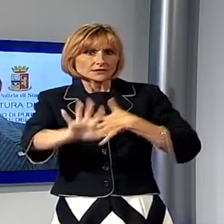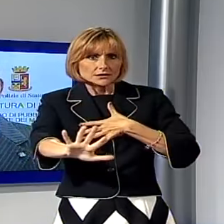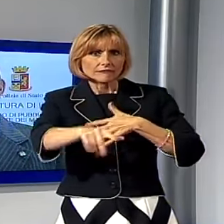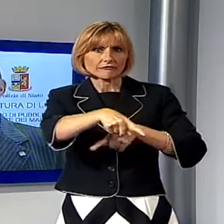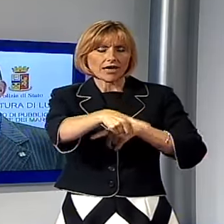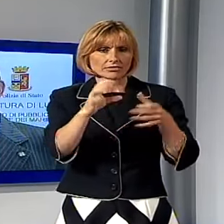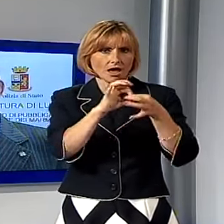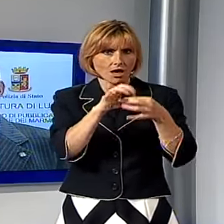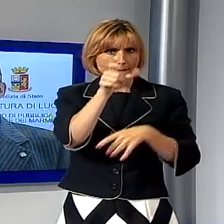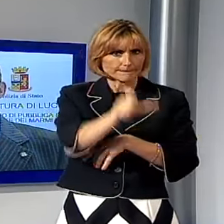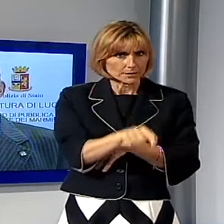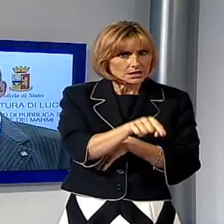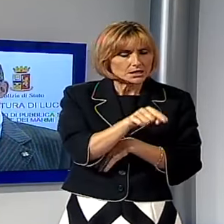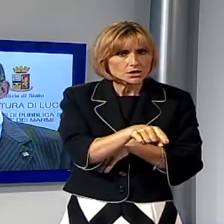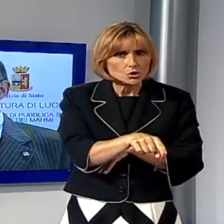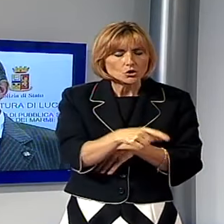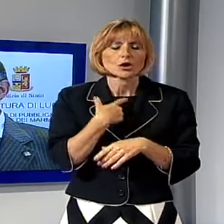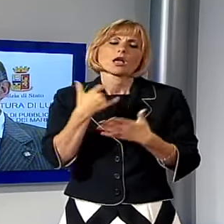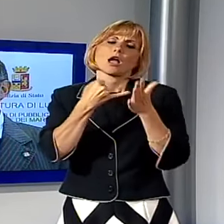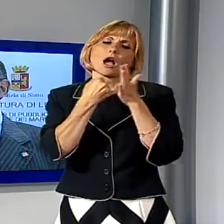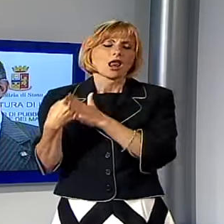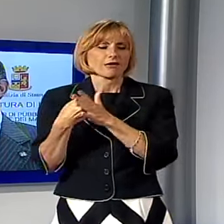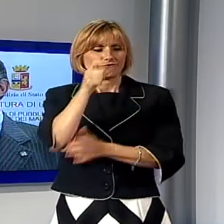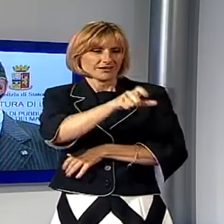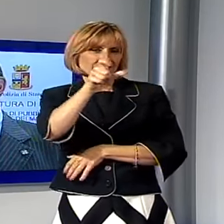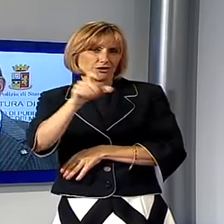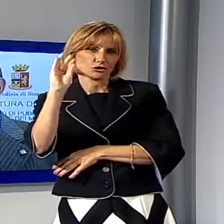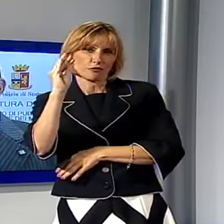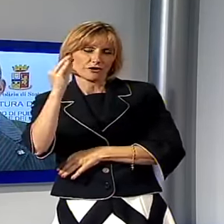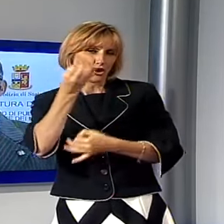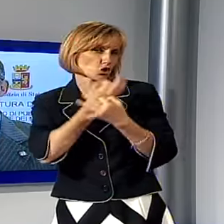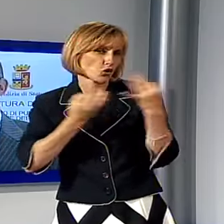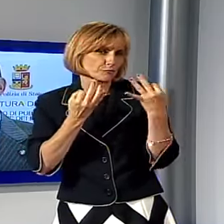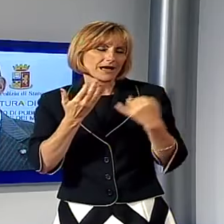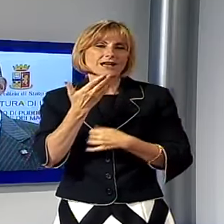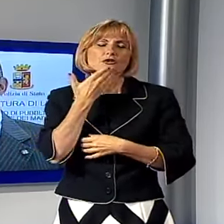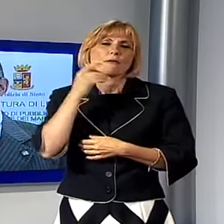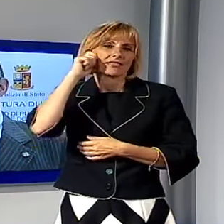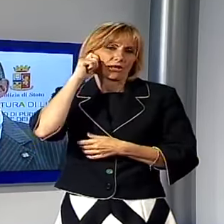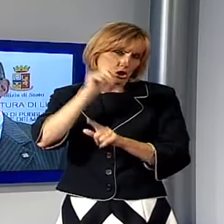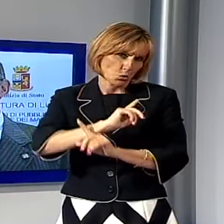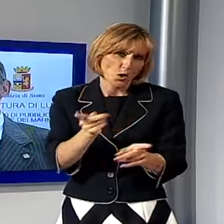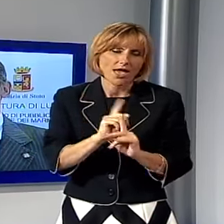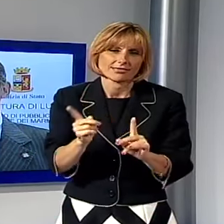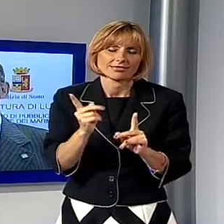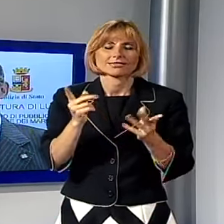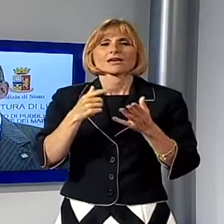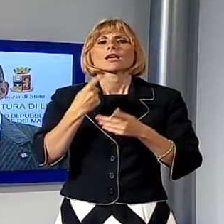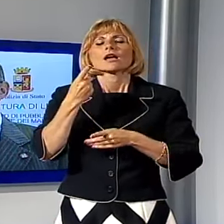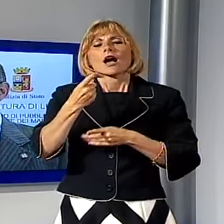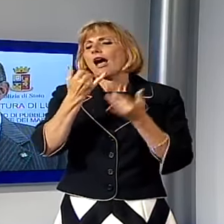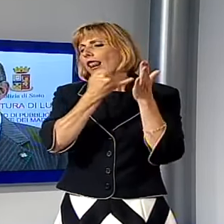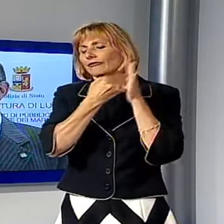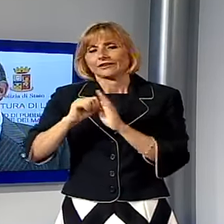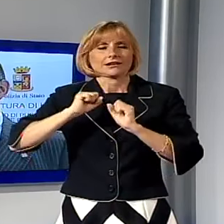vincere. Comunque alla fine essendo ragazzi normali e privi di caratteristiche delinquenziali in senso vero e proprio ma